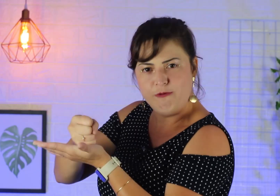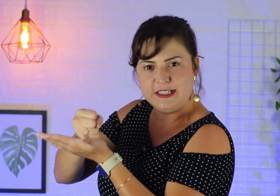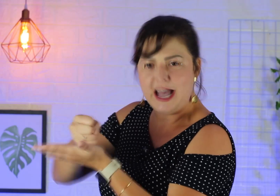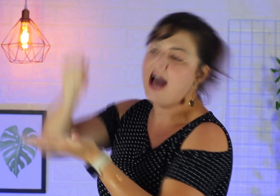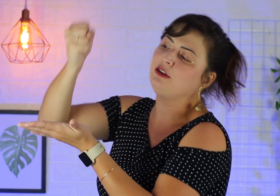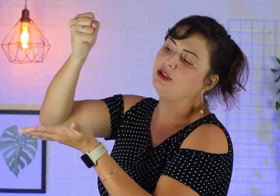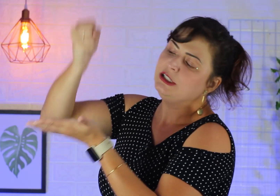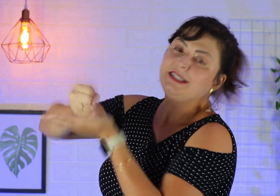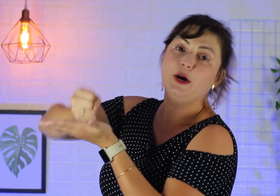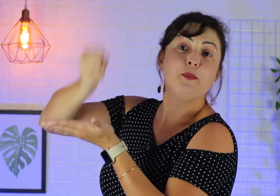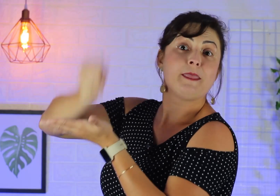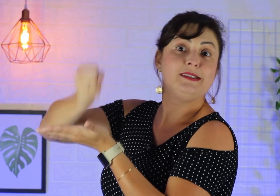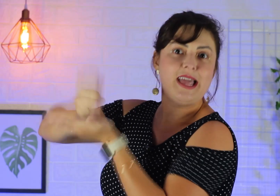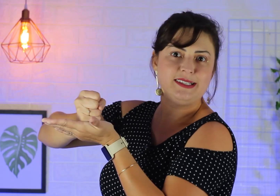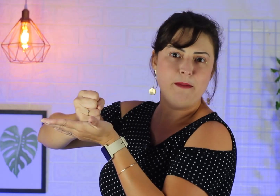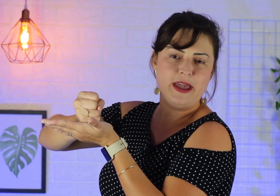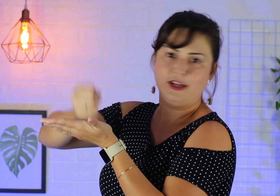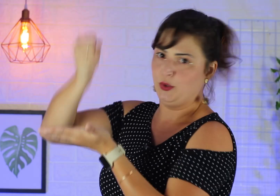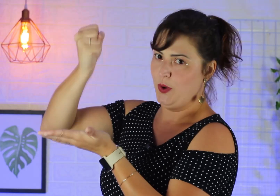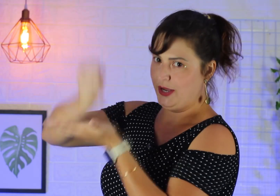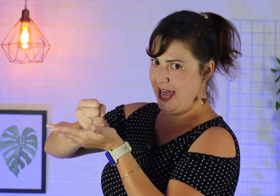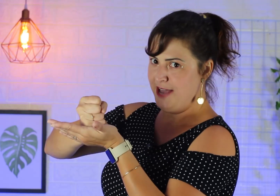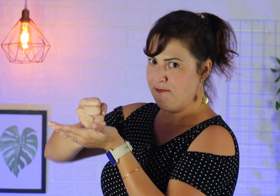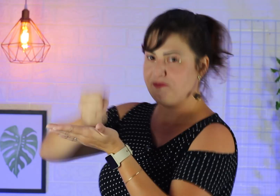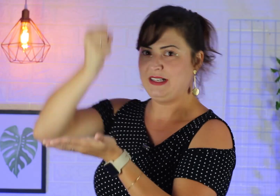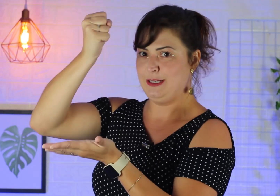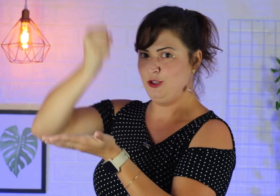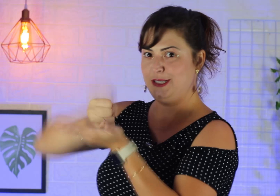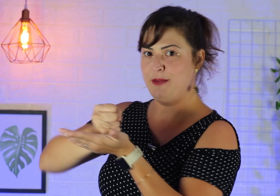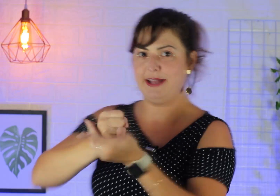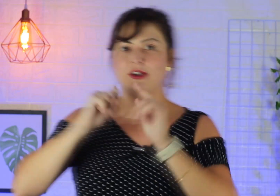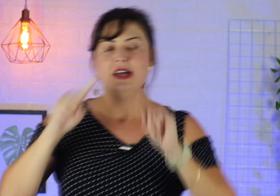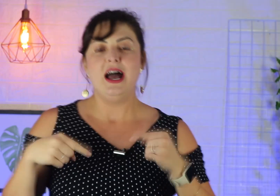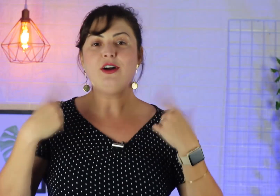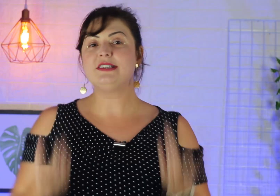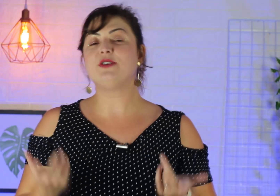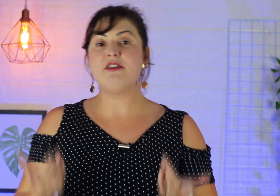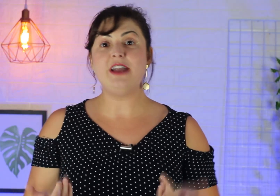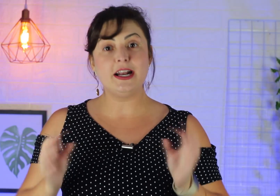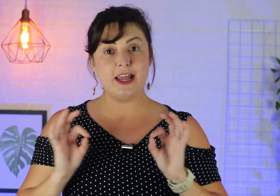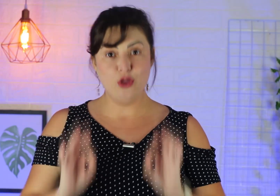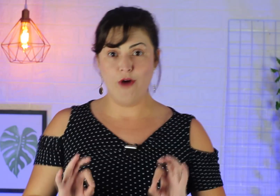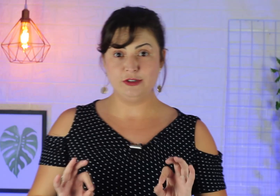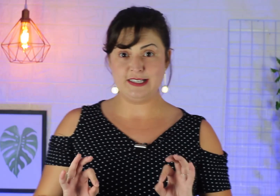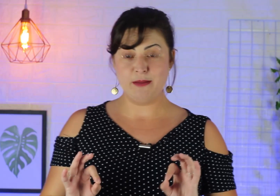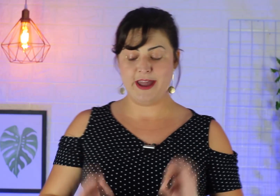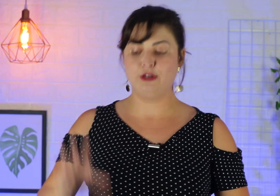confiscado. Então, testamento. Ok? Sinal de testamento. Agora, se eu quero falar que é Novo testamento,